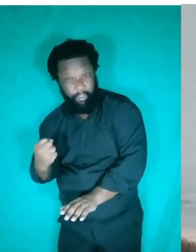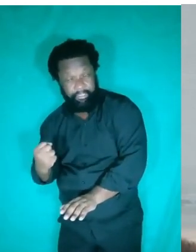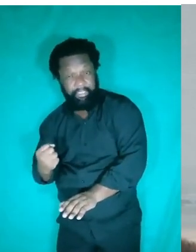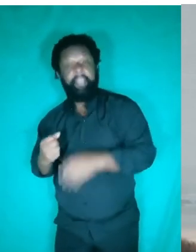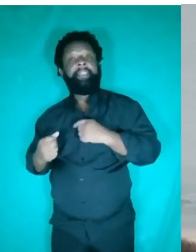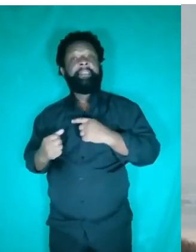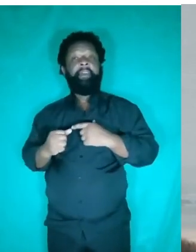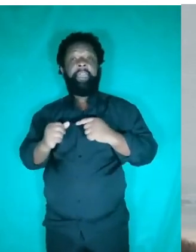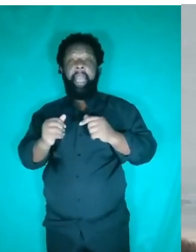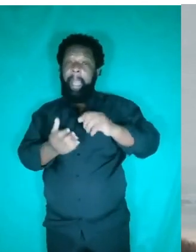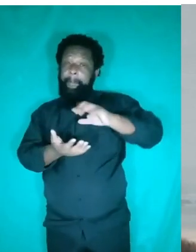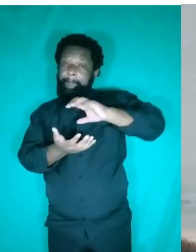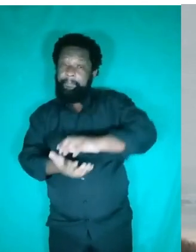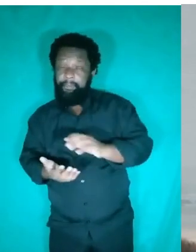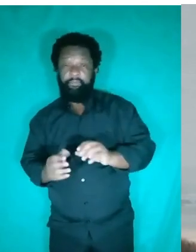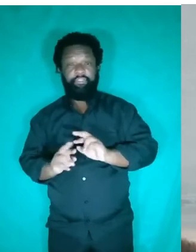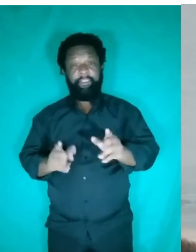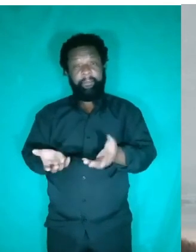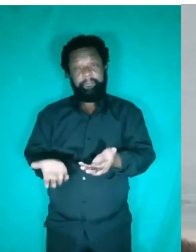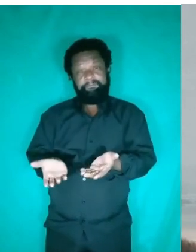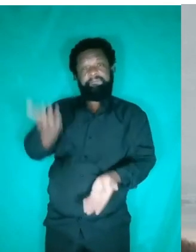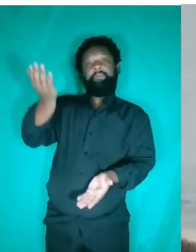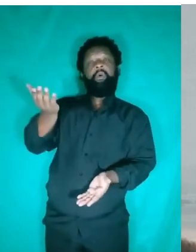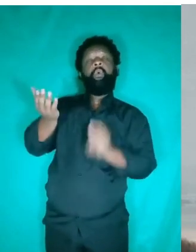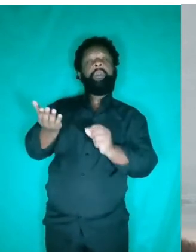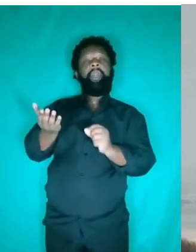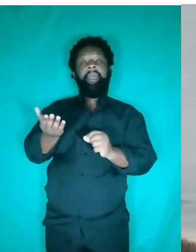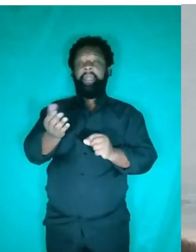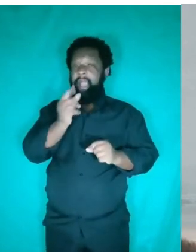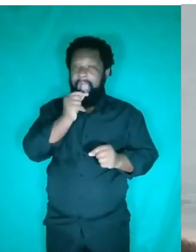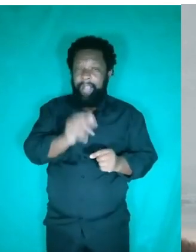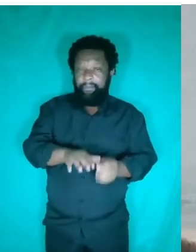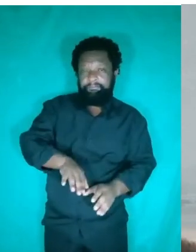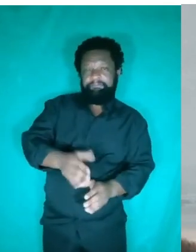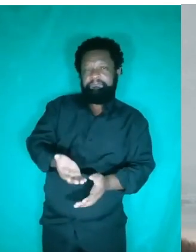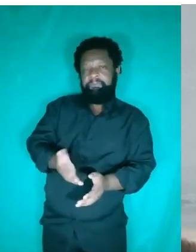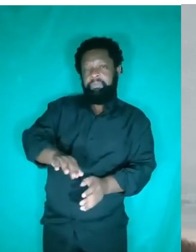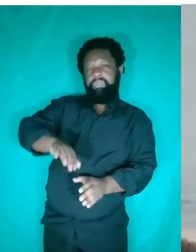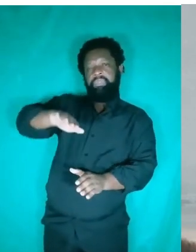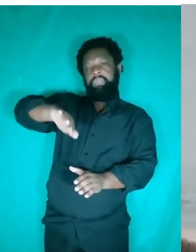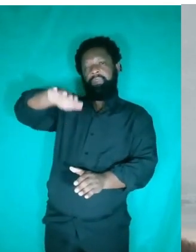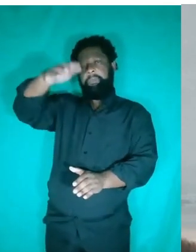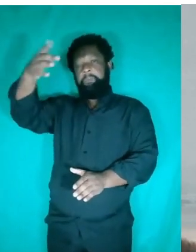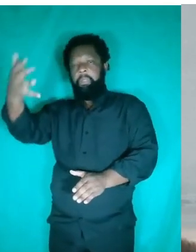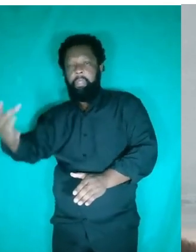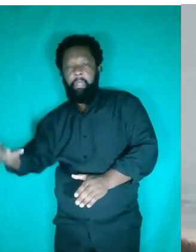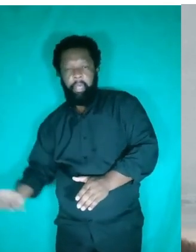diferencial de pressão voltado para cima, que faz com que esse empuxo surja. Se o empuxo for igual